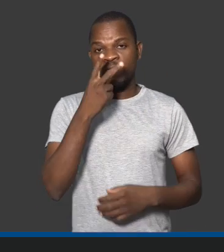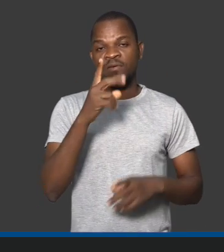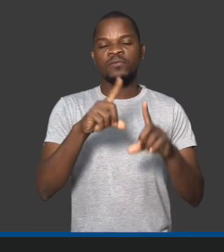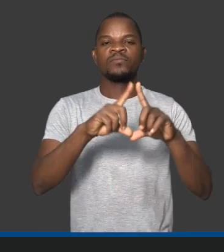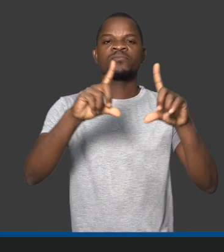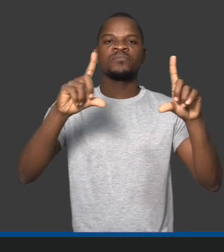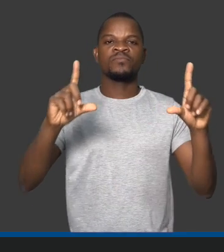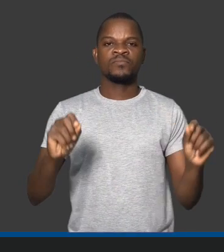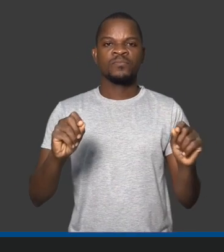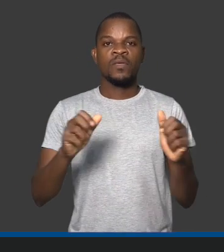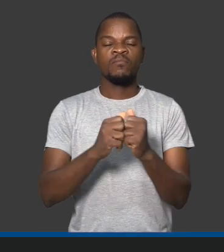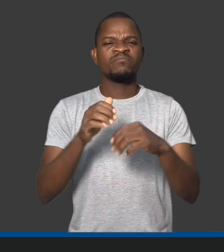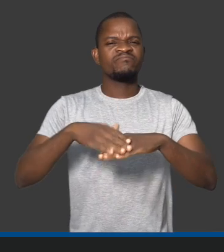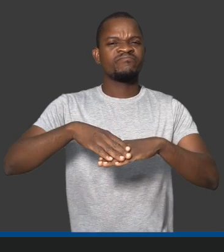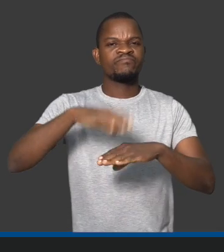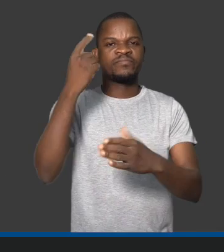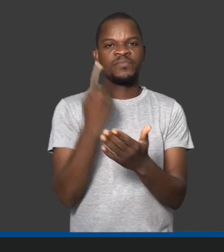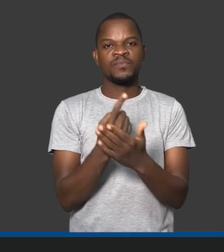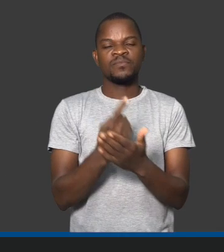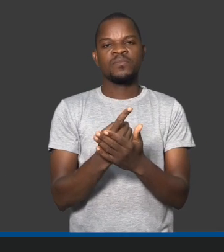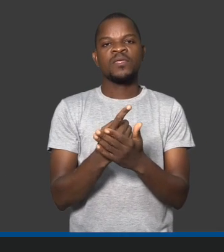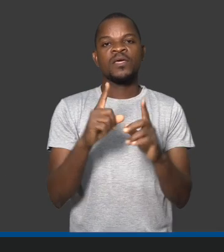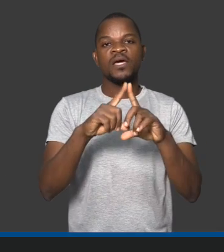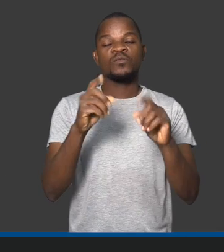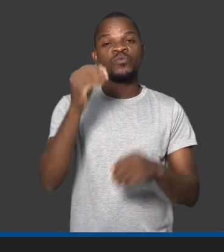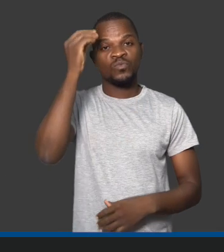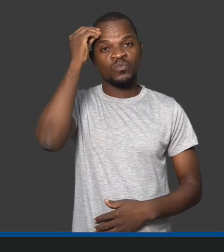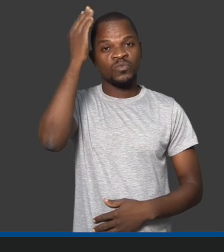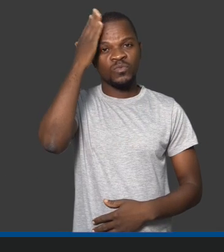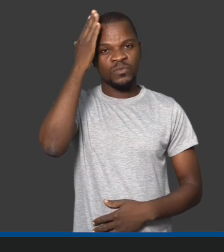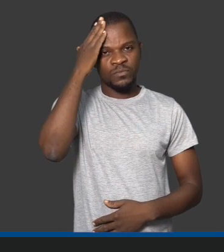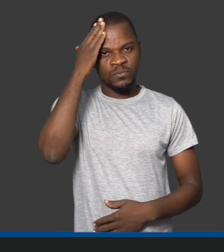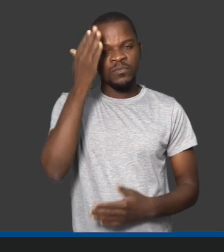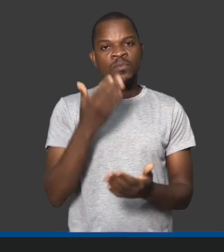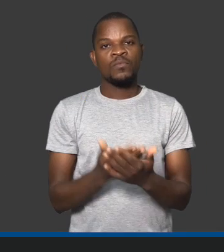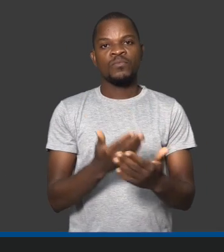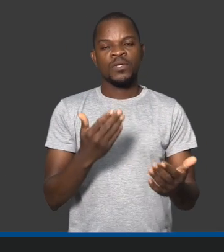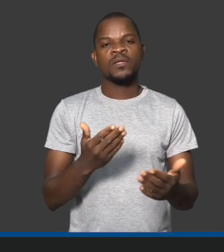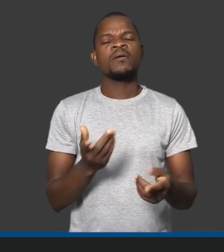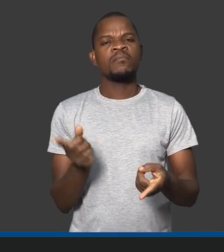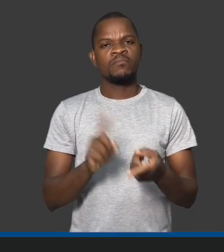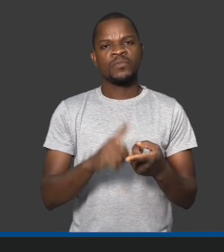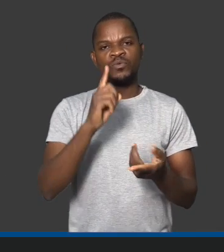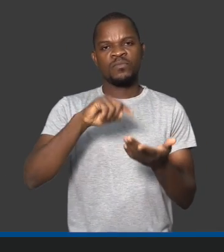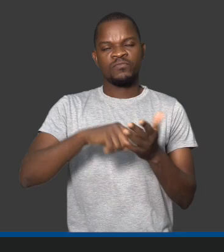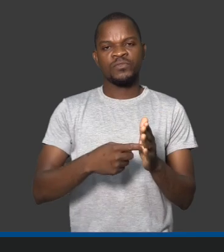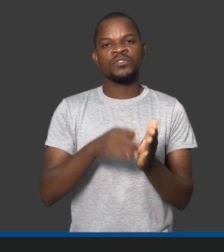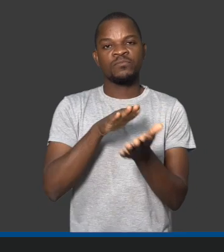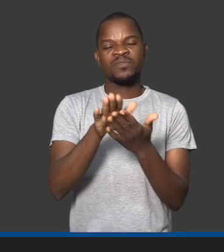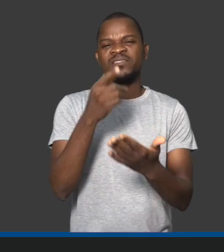claro, mais atenção para o assunto. Mas o mais importante é o conhecimento. Eu realmente